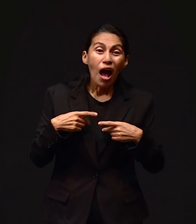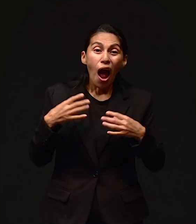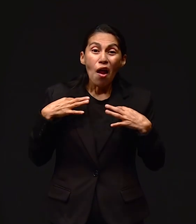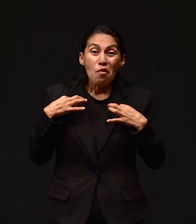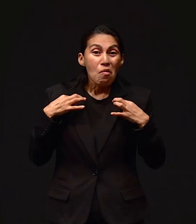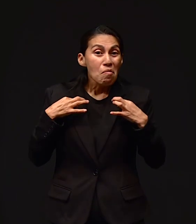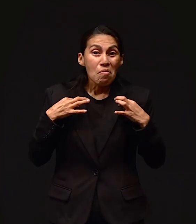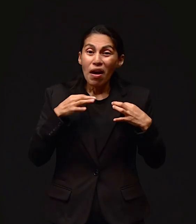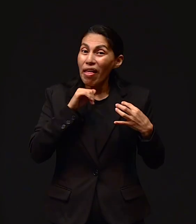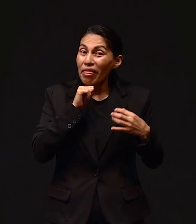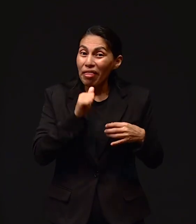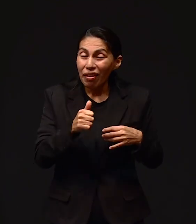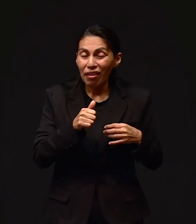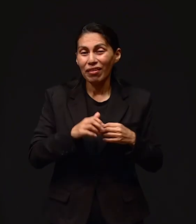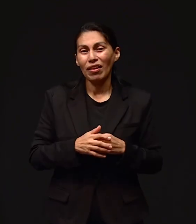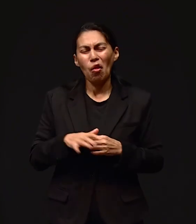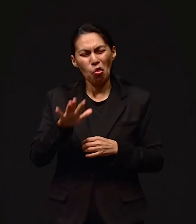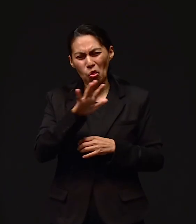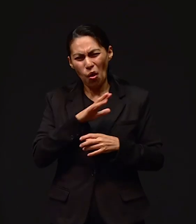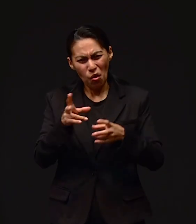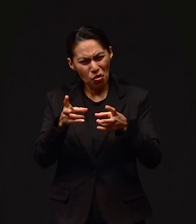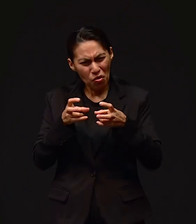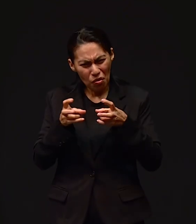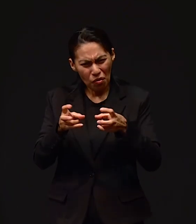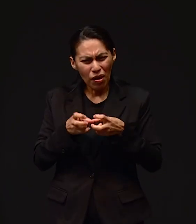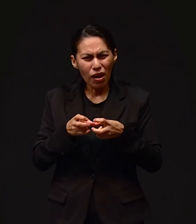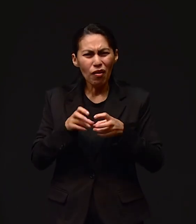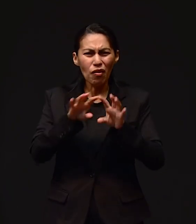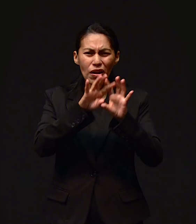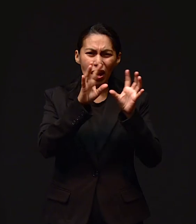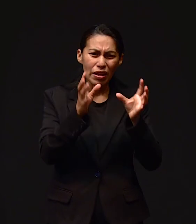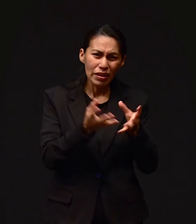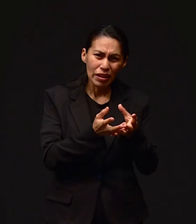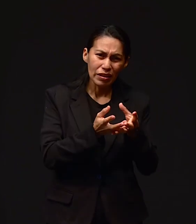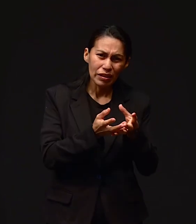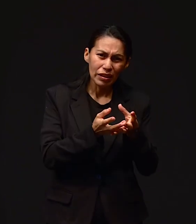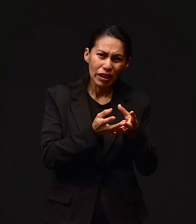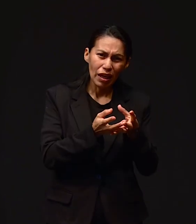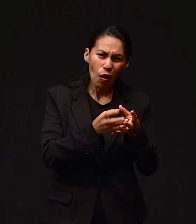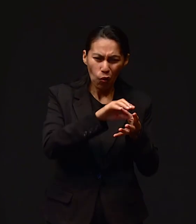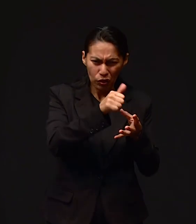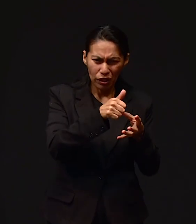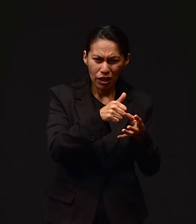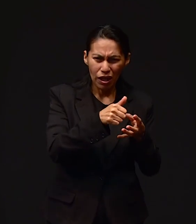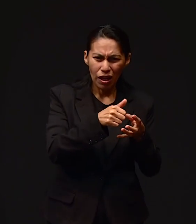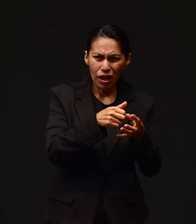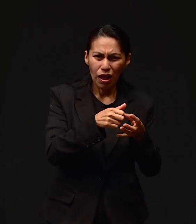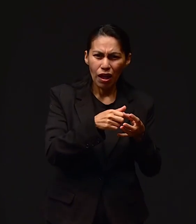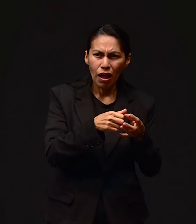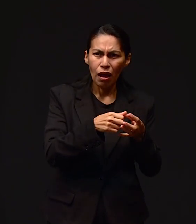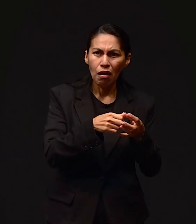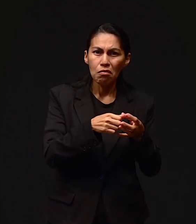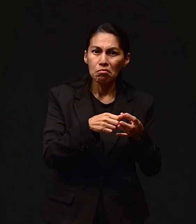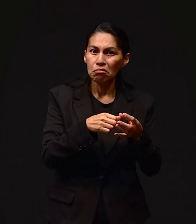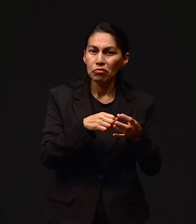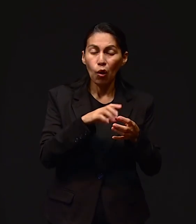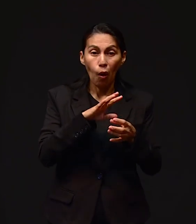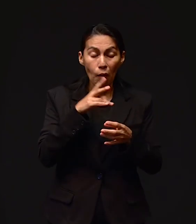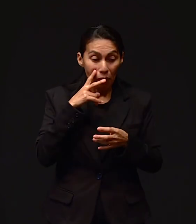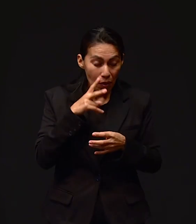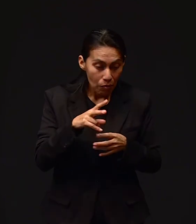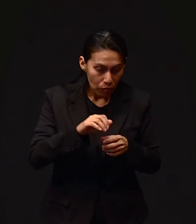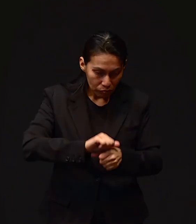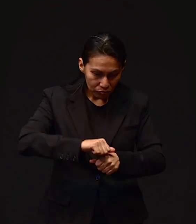sin nada. Y se llevaron las maletas, se llevaron hasta mi llanta de refacción y todo. Y después me dice el señor, vamos a ver ahora el motor.